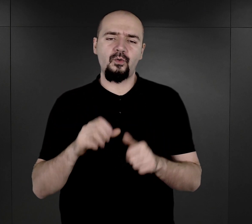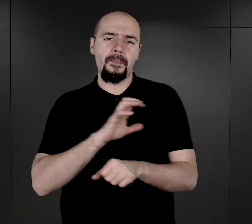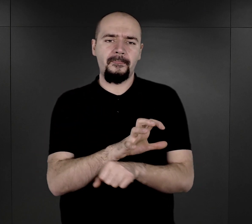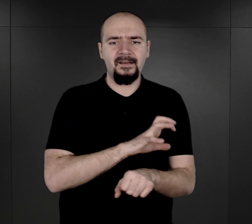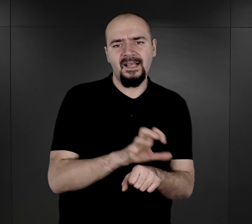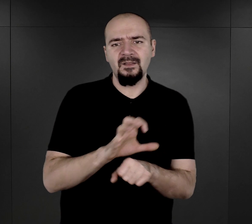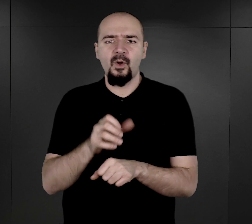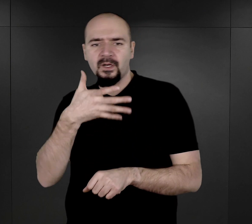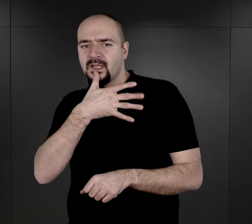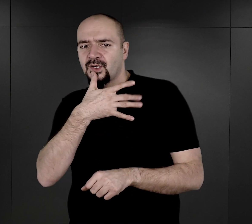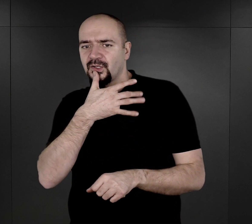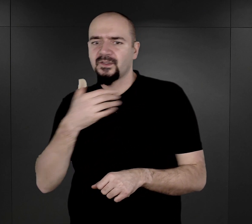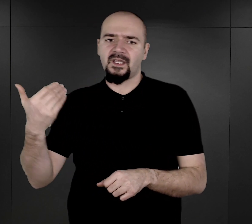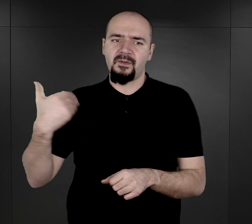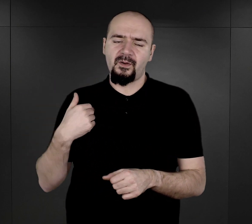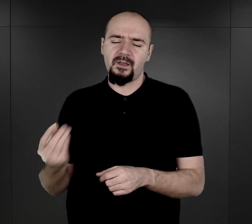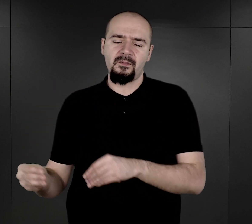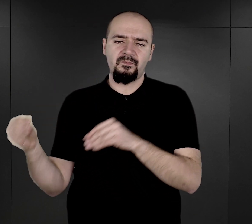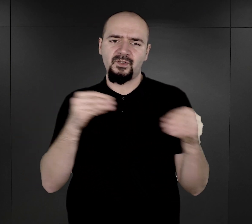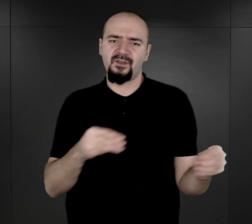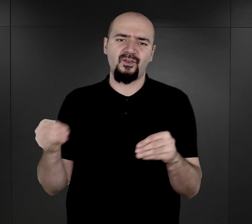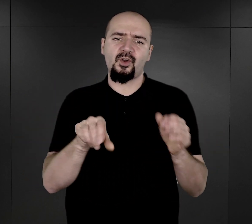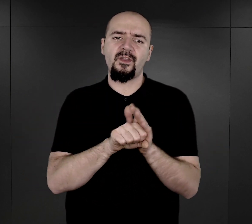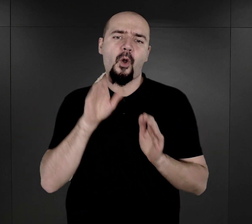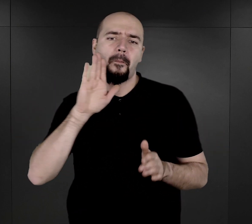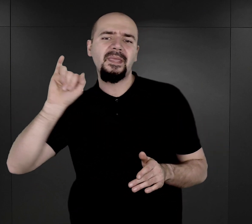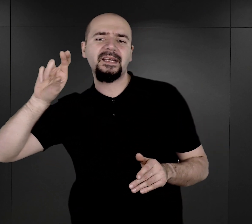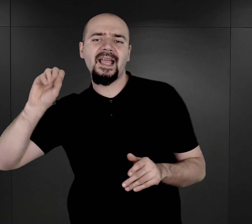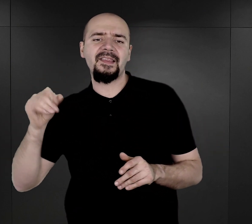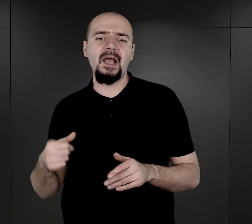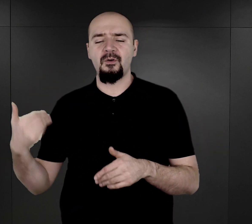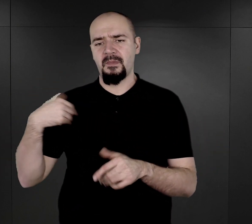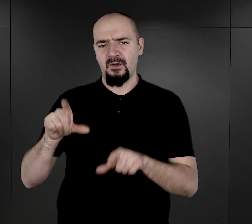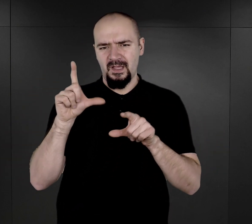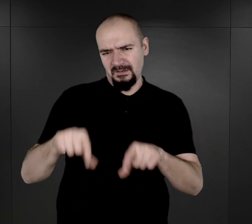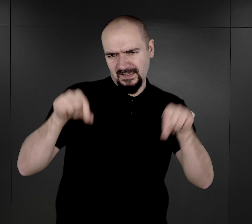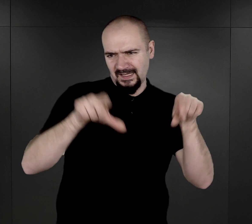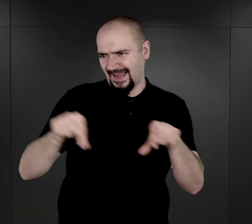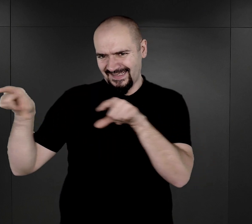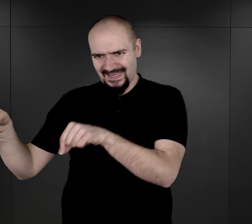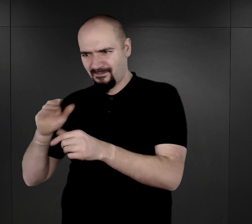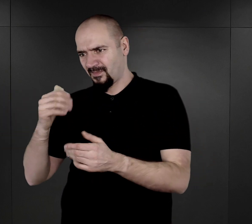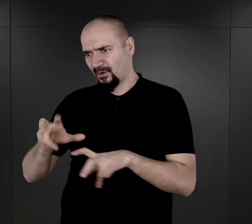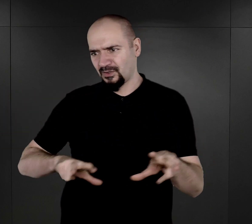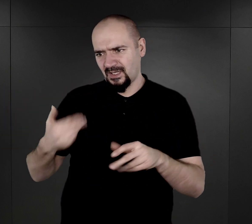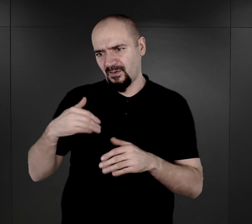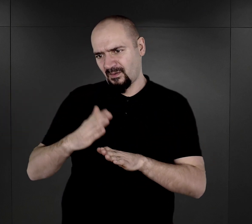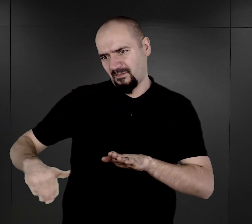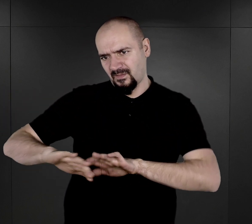żydowskie, które były przywożone do Birkenau są poddawane. Selekcje rodziny są rozdzielane, a tu jest sytuacja